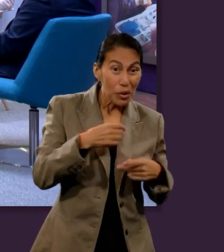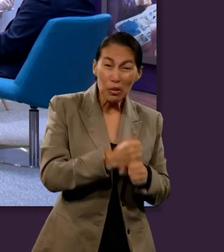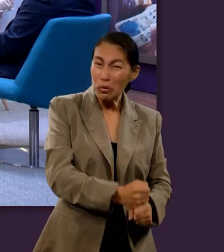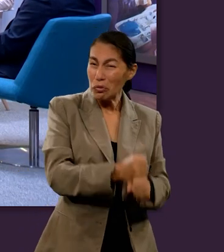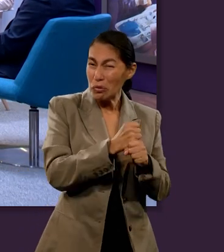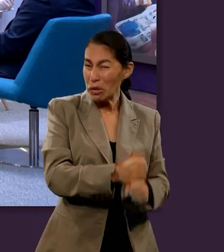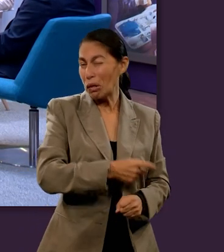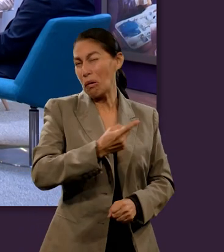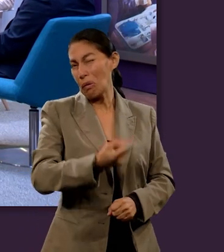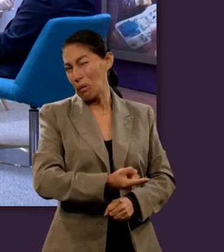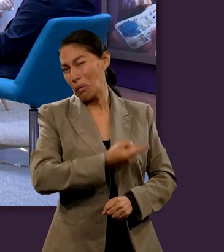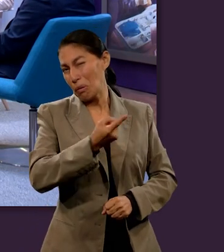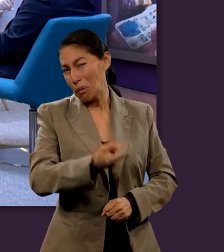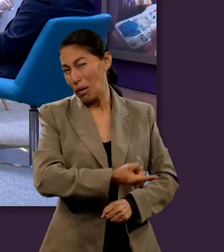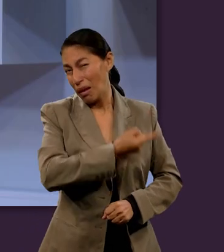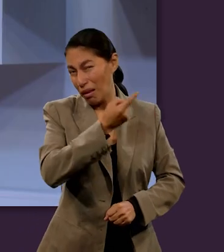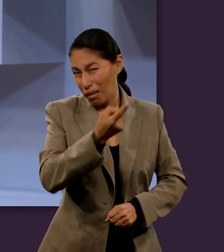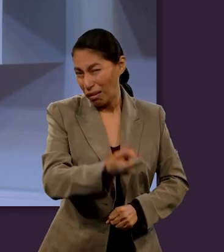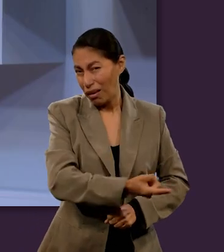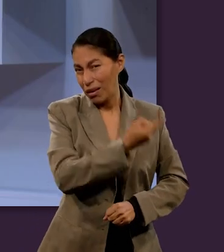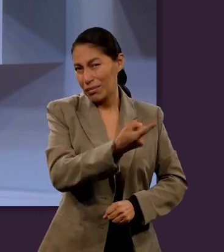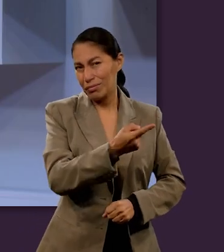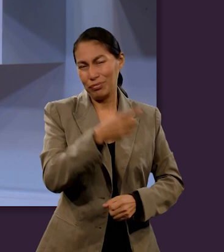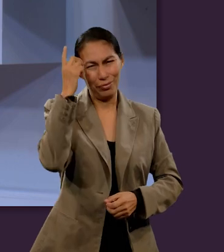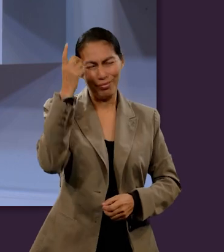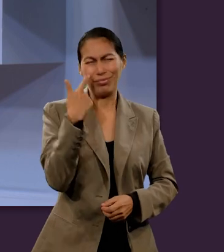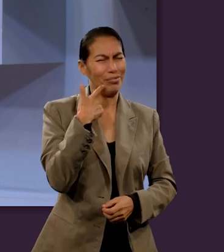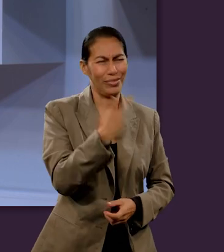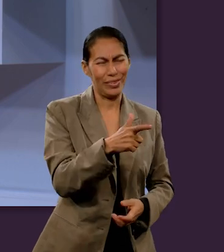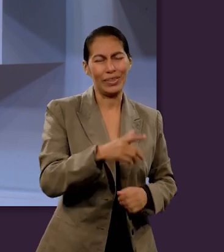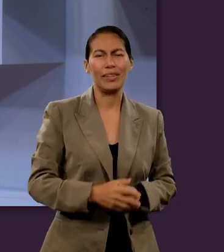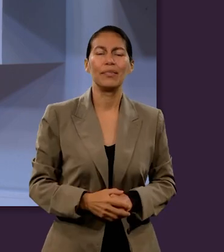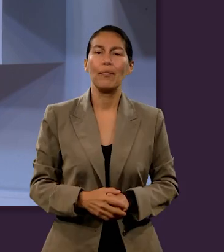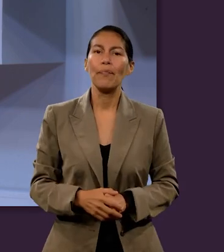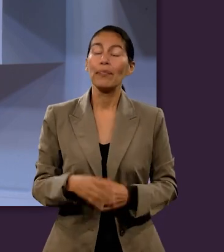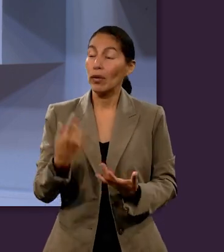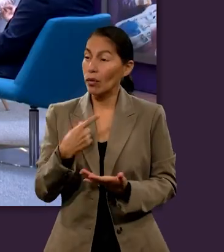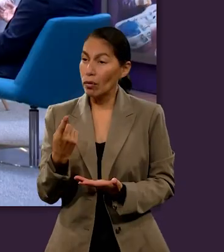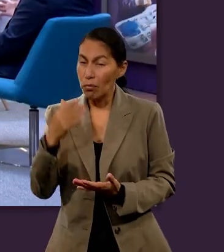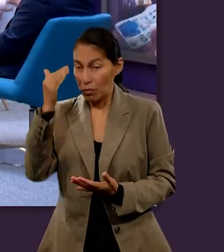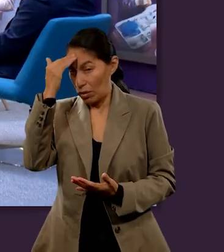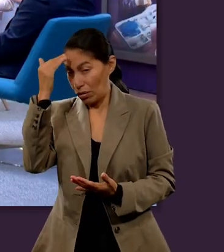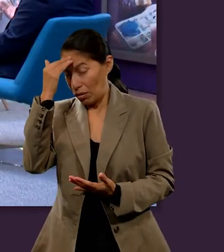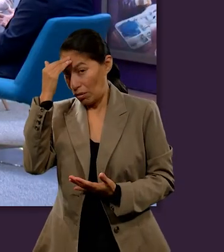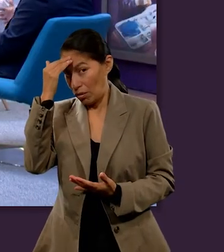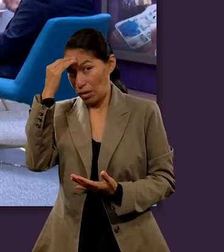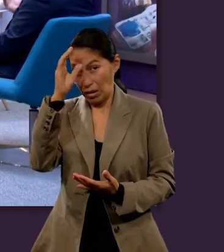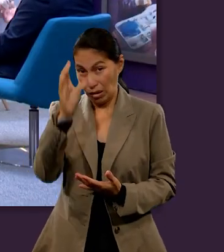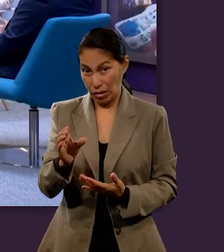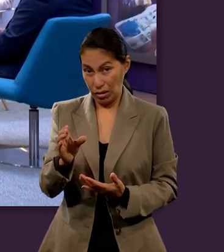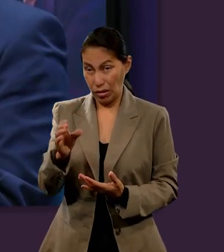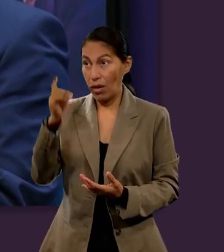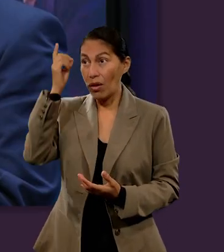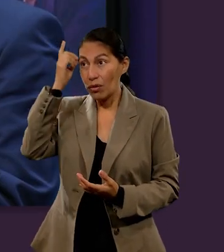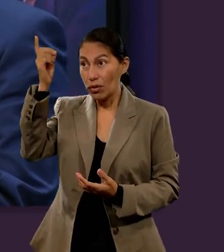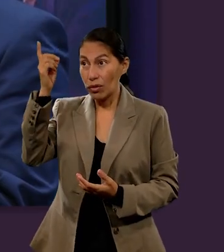infinitamente o muriendo infinitamente. Gracias. Y continuando eso sobre el carácter de Dios.